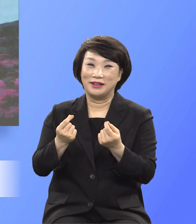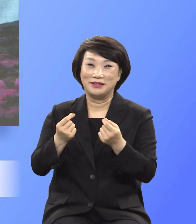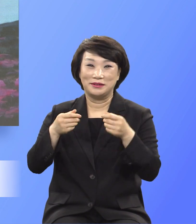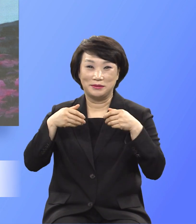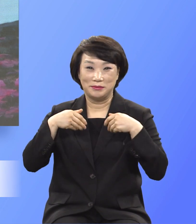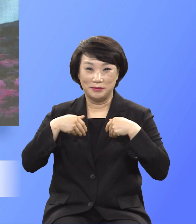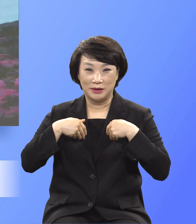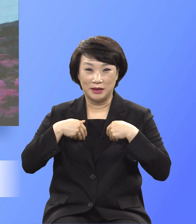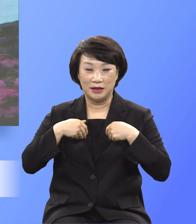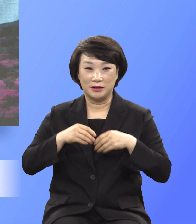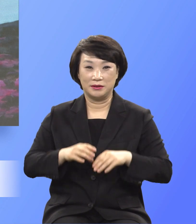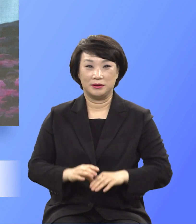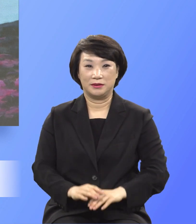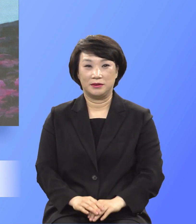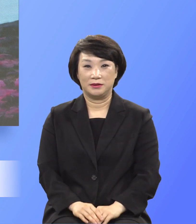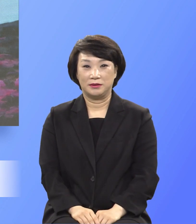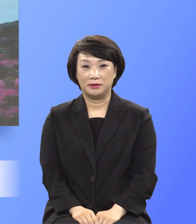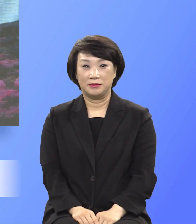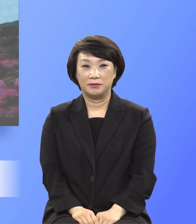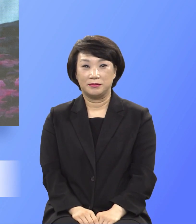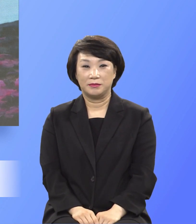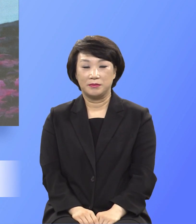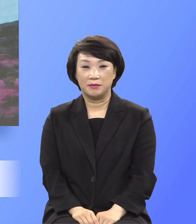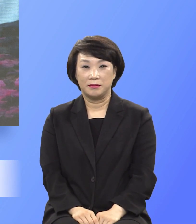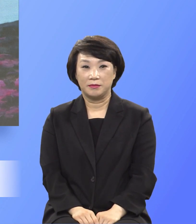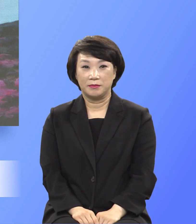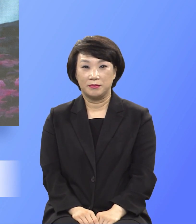라고 말씀하셨습니다.